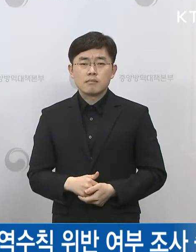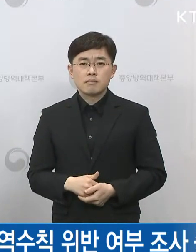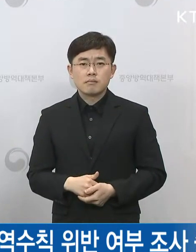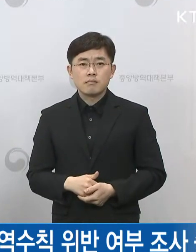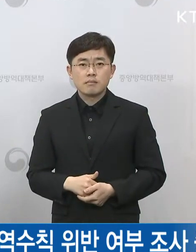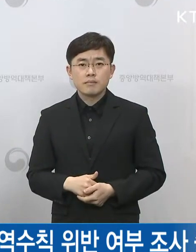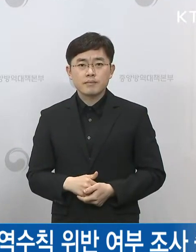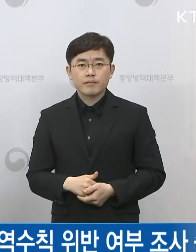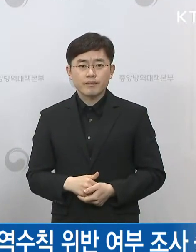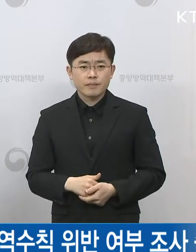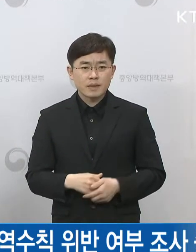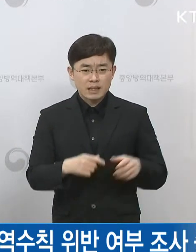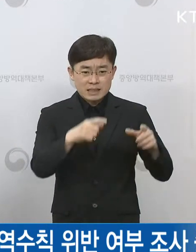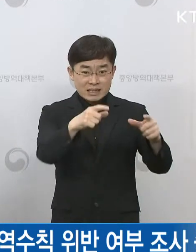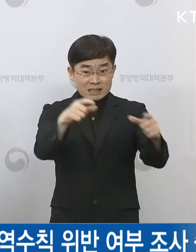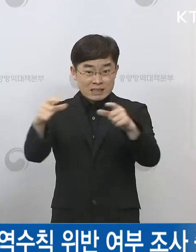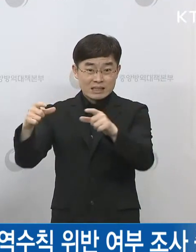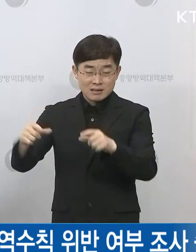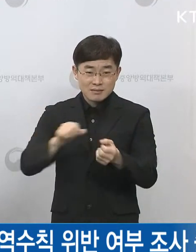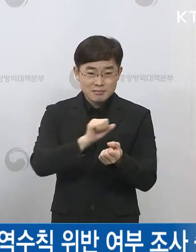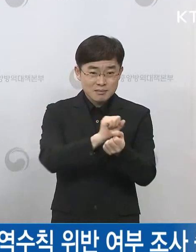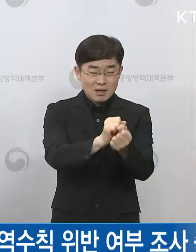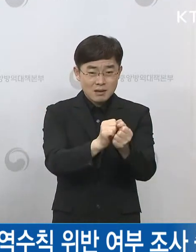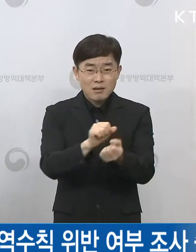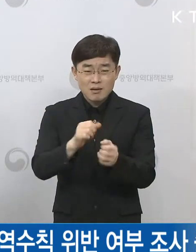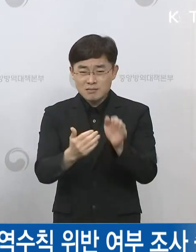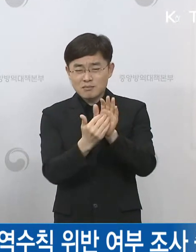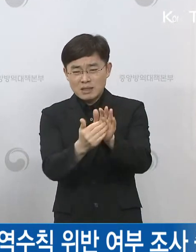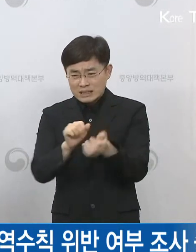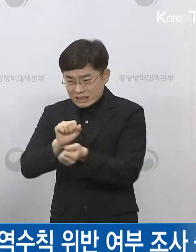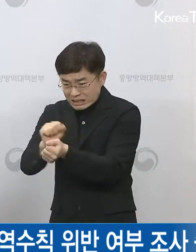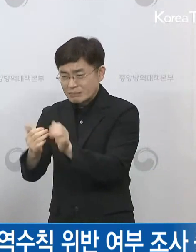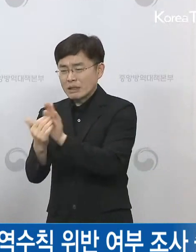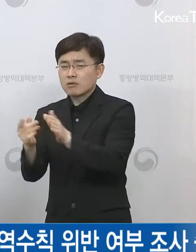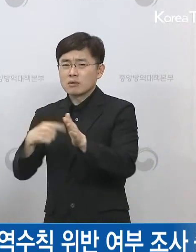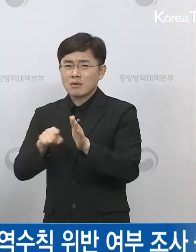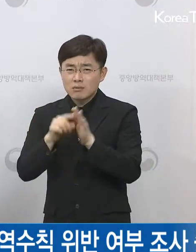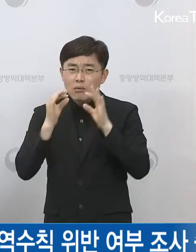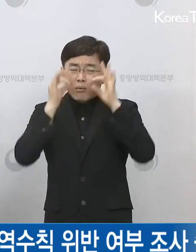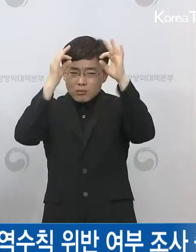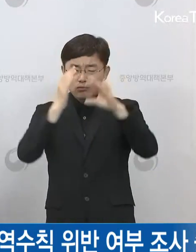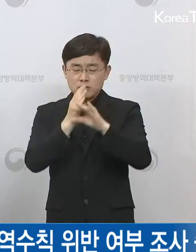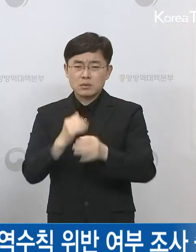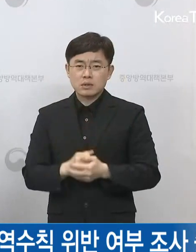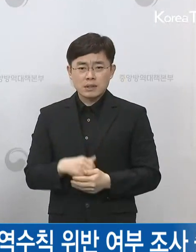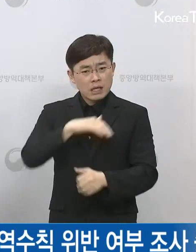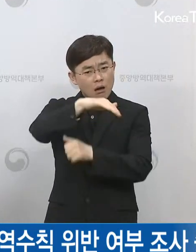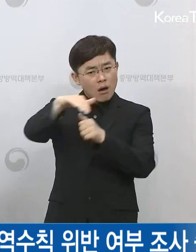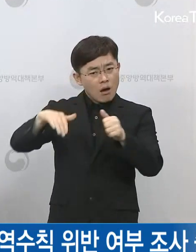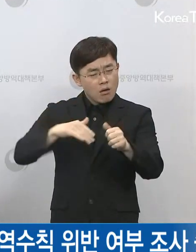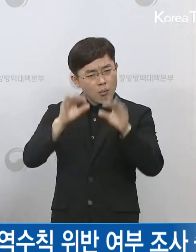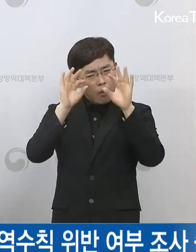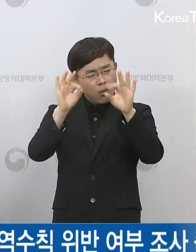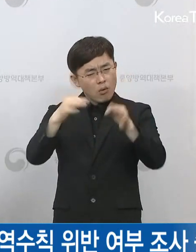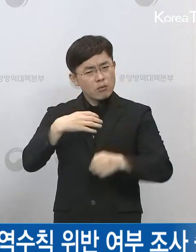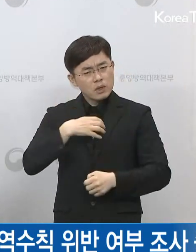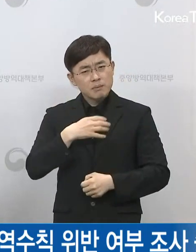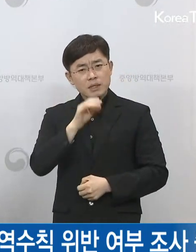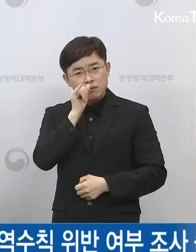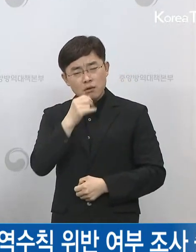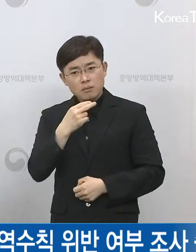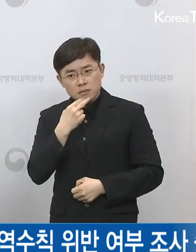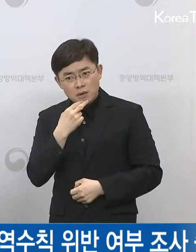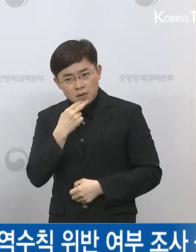지역 전파 차단에 최선을 다하고 있습니다. 위험도를 좀 판단을 해보고 위험도가 어느 정도